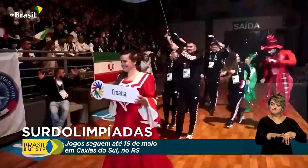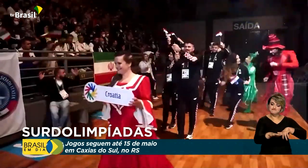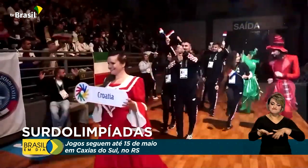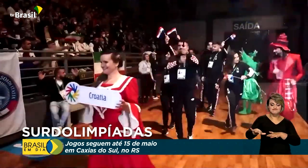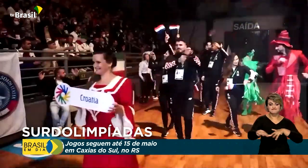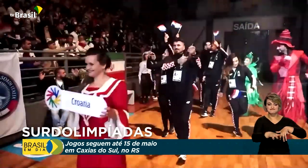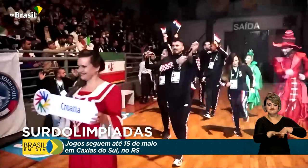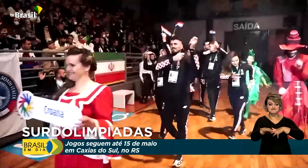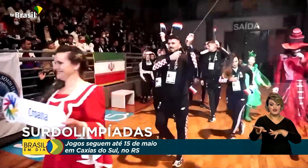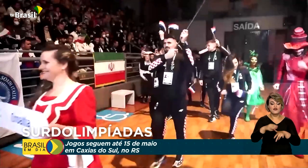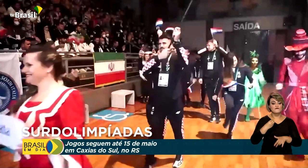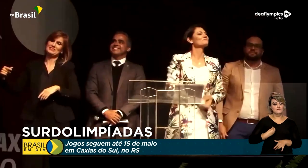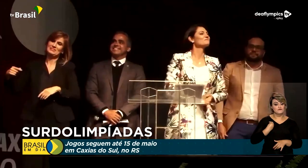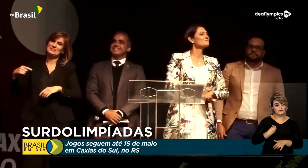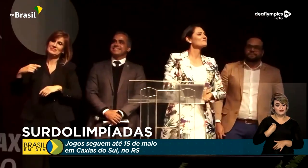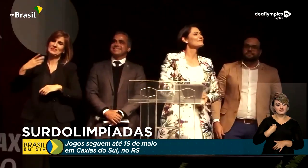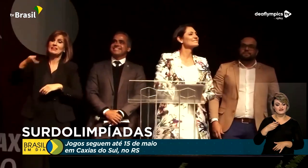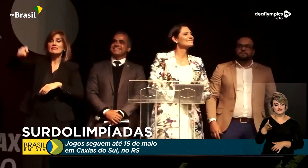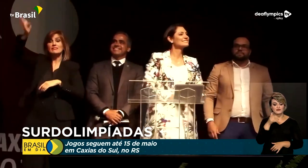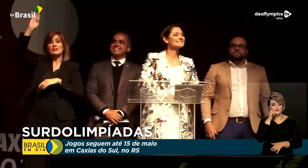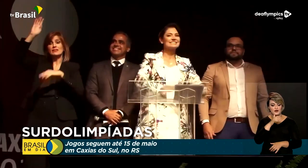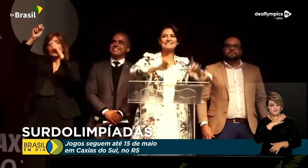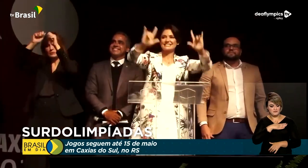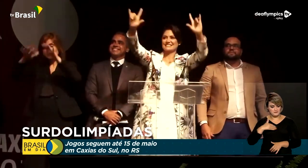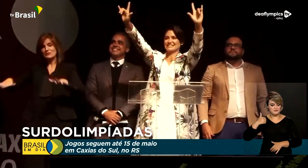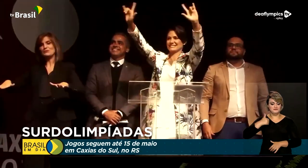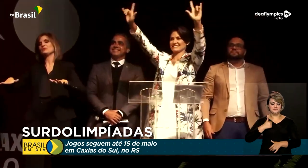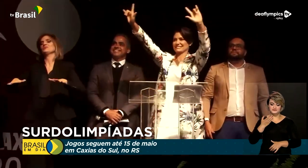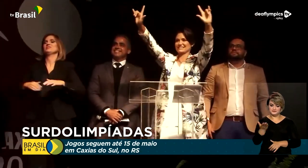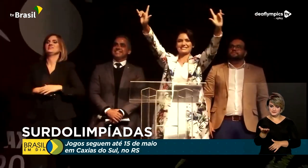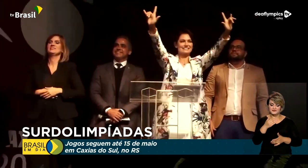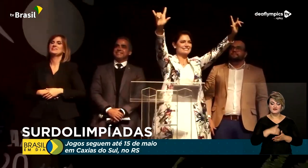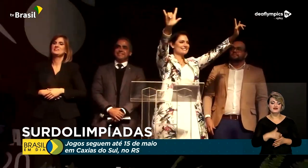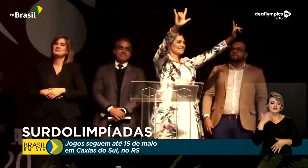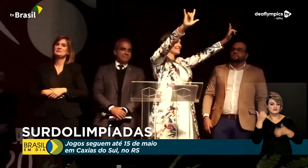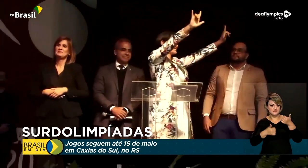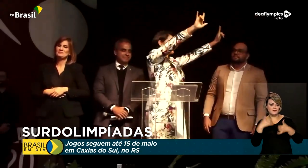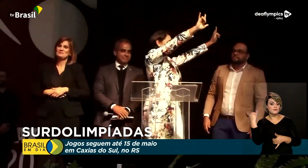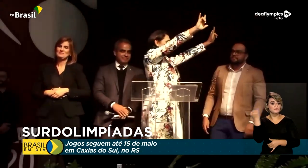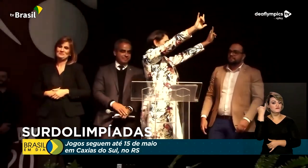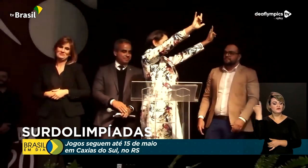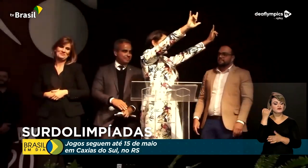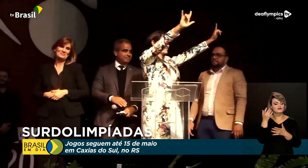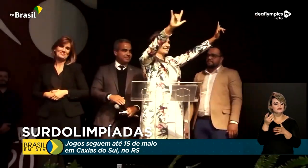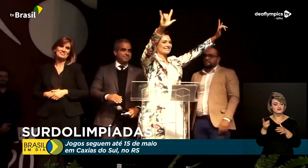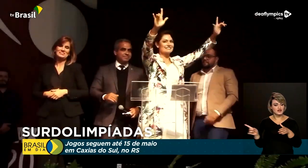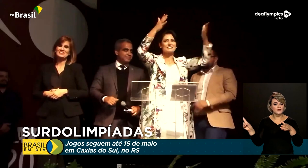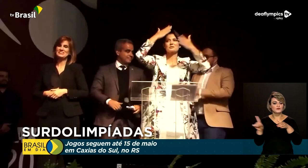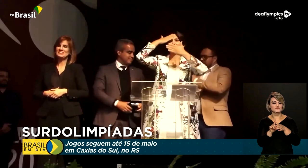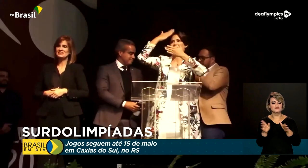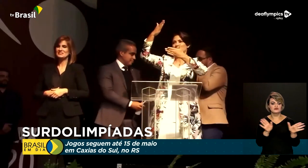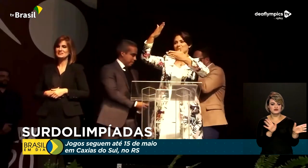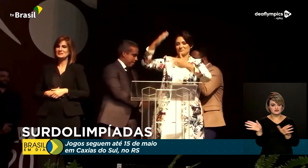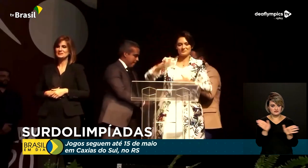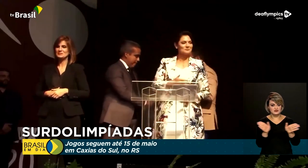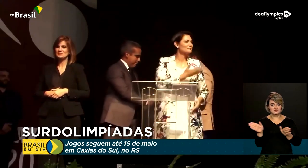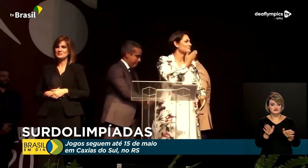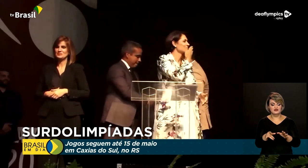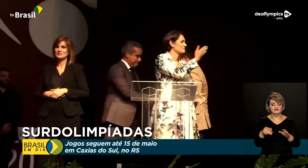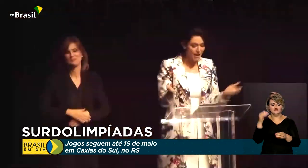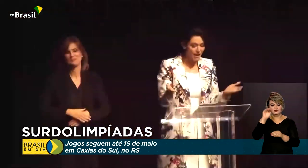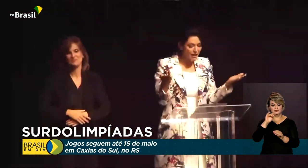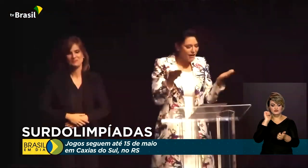delegações contou com a presença da primeira-dama do país, que destacou a importância da inclusão e da acessibilidade no